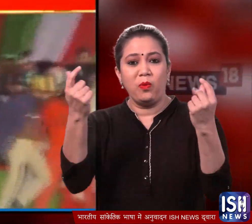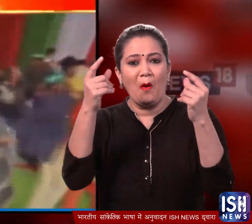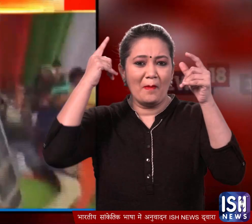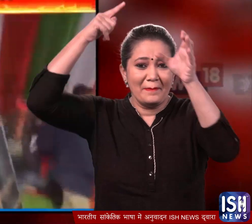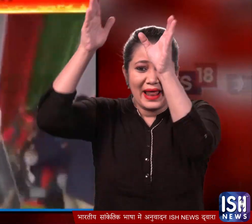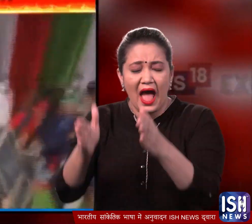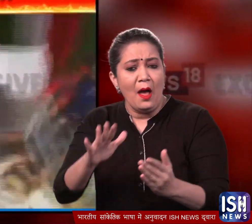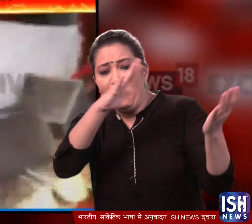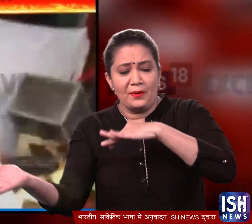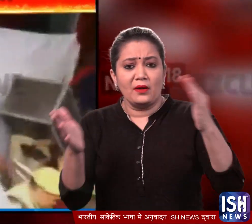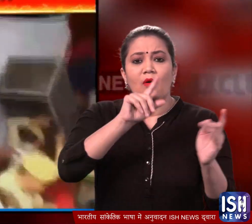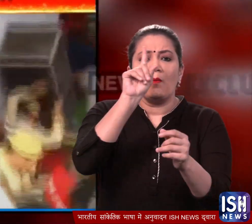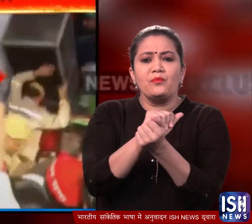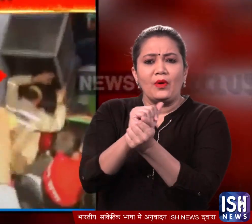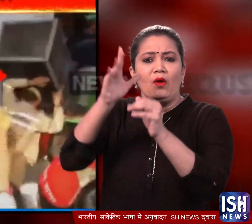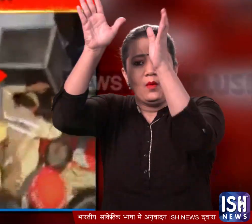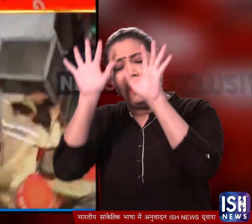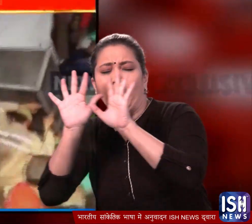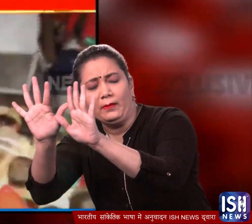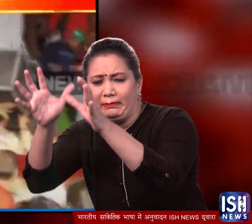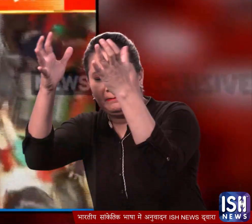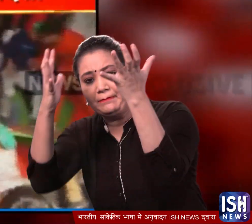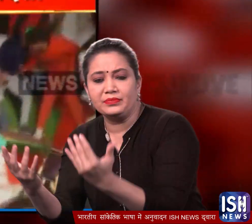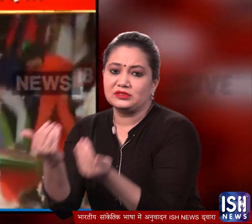स्पीकर नीचे गिरने